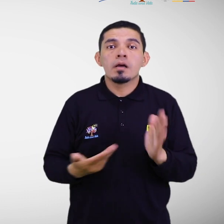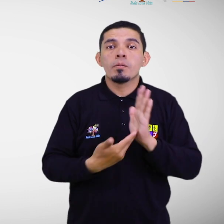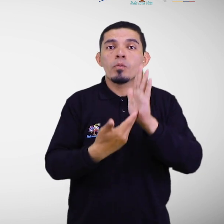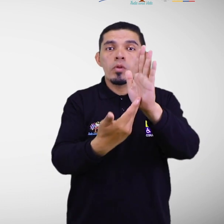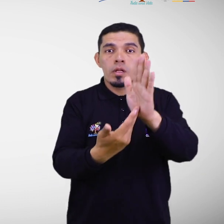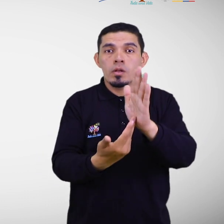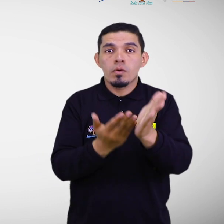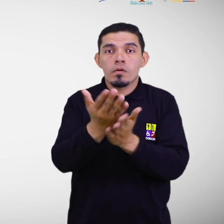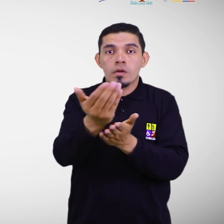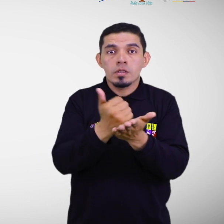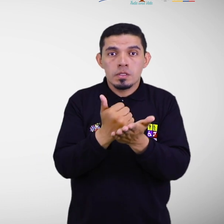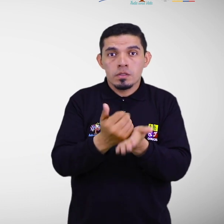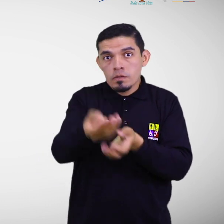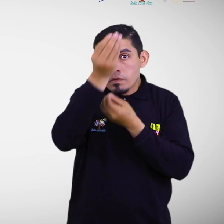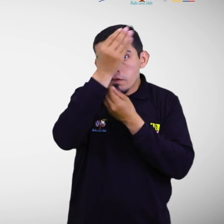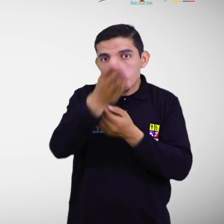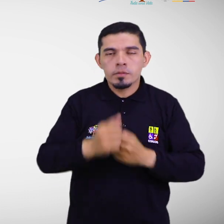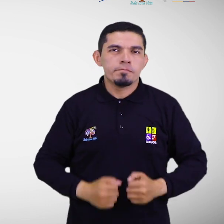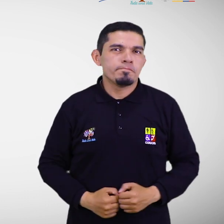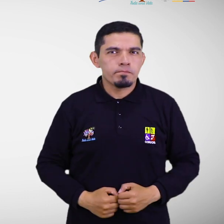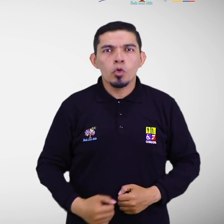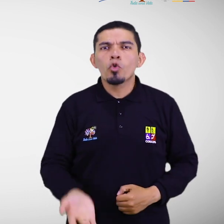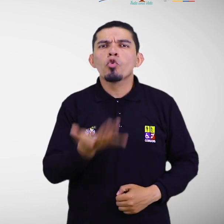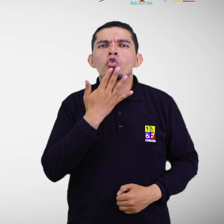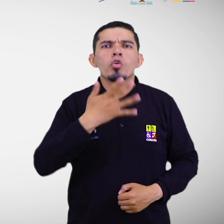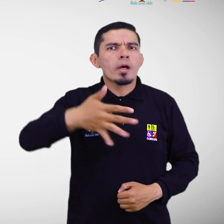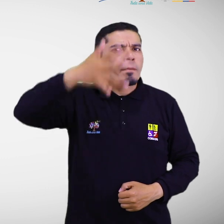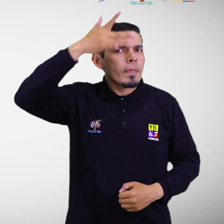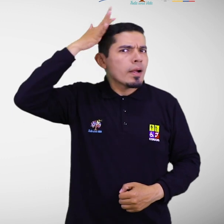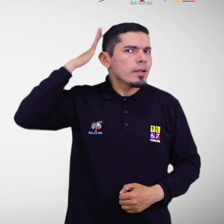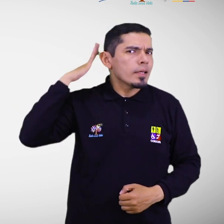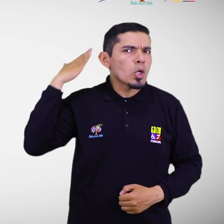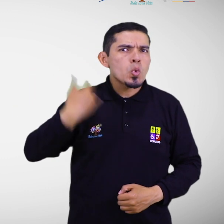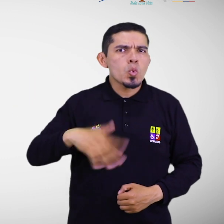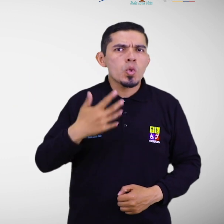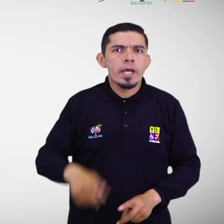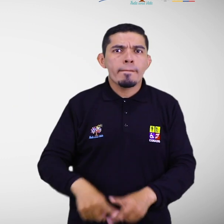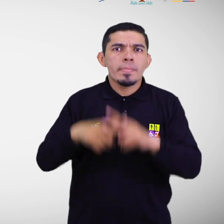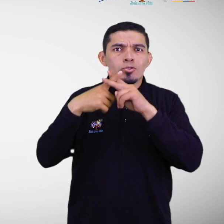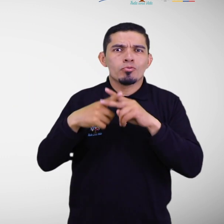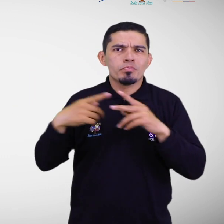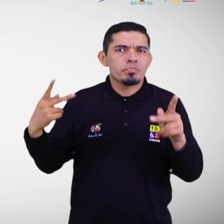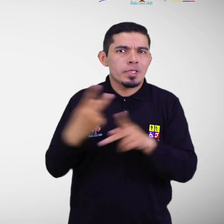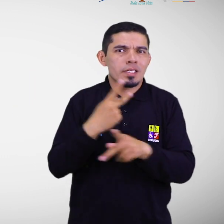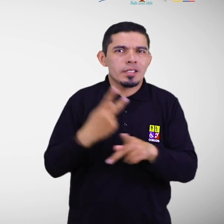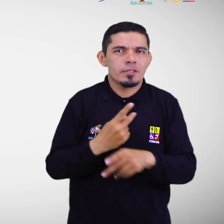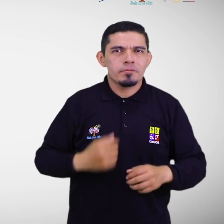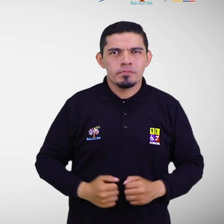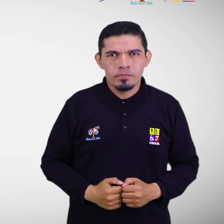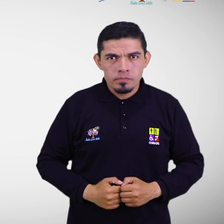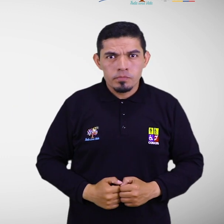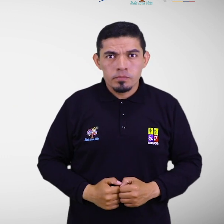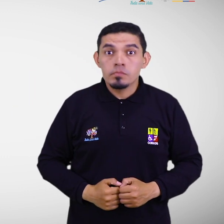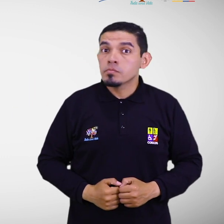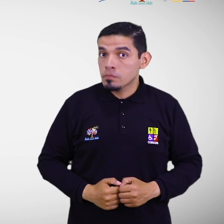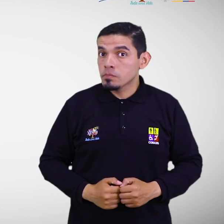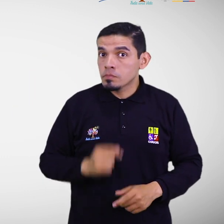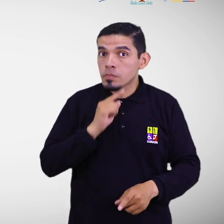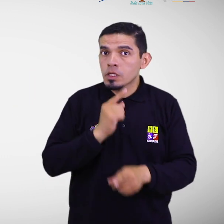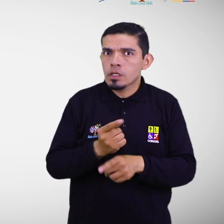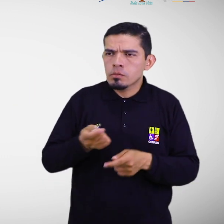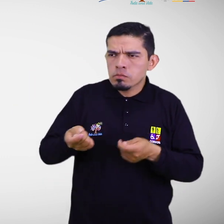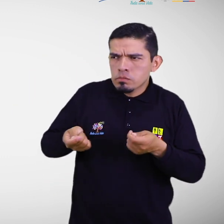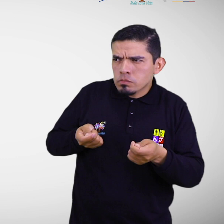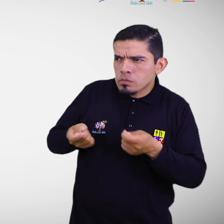accesibles. Alerta amarilla. Activación de la amenaza. El monitoreo de los parámetros indican una